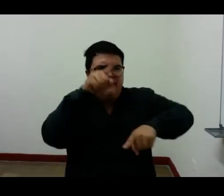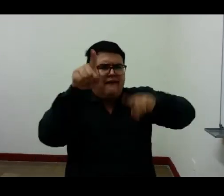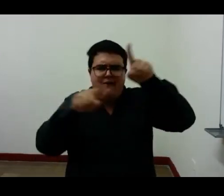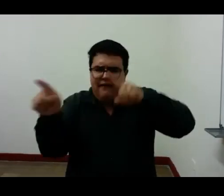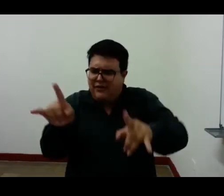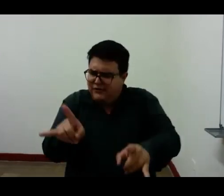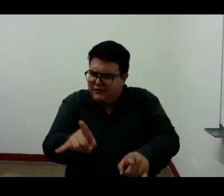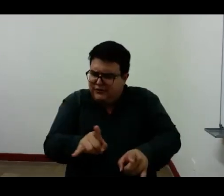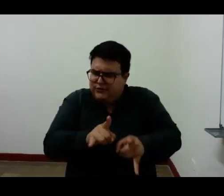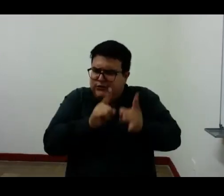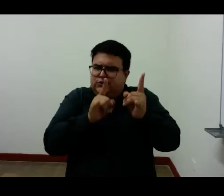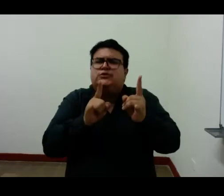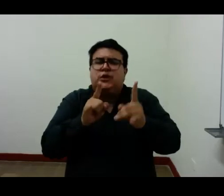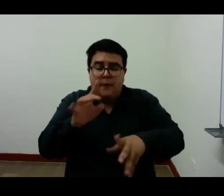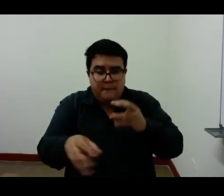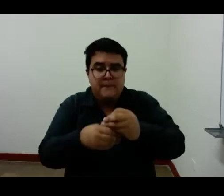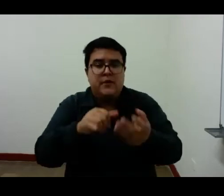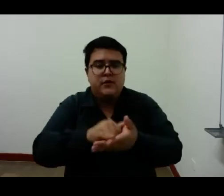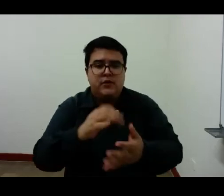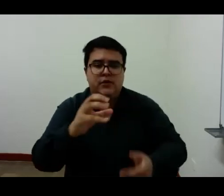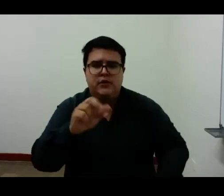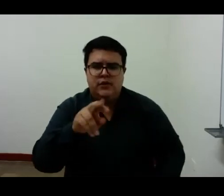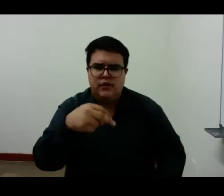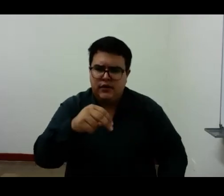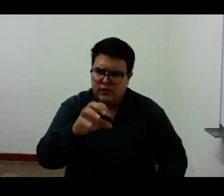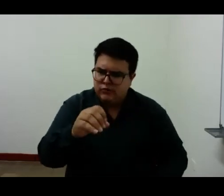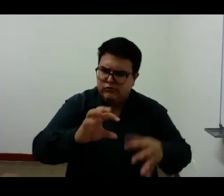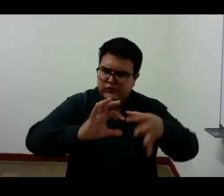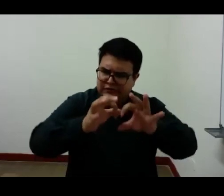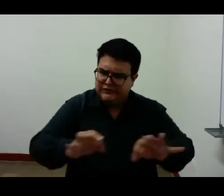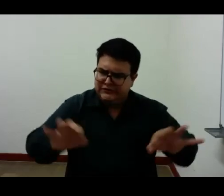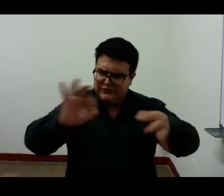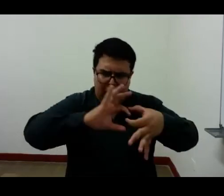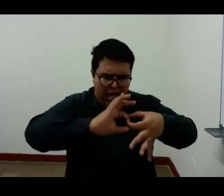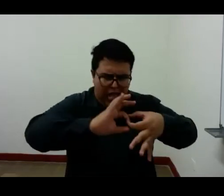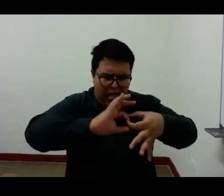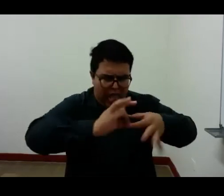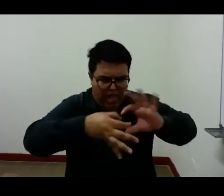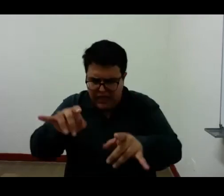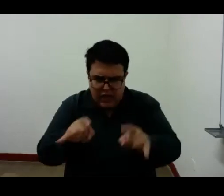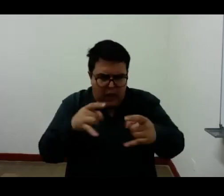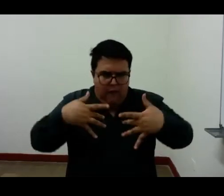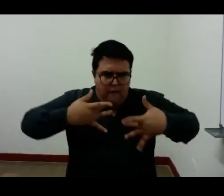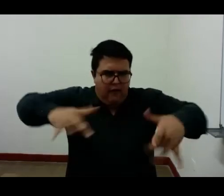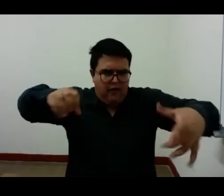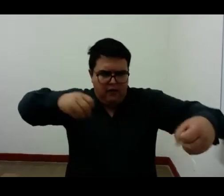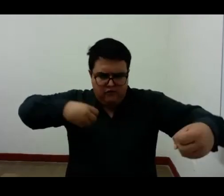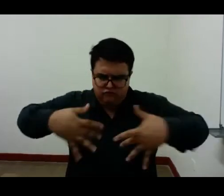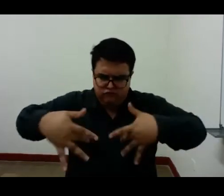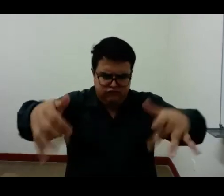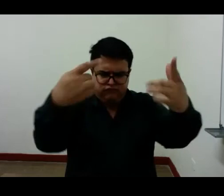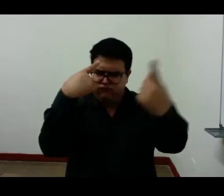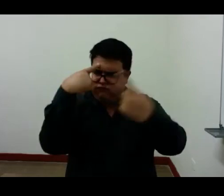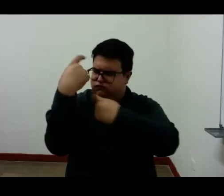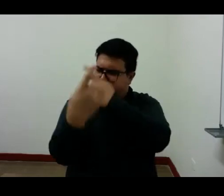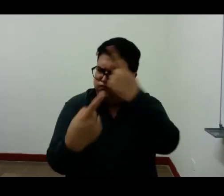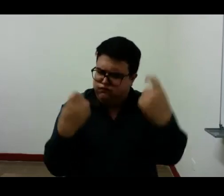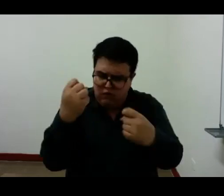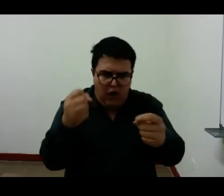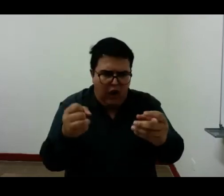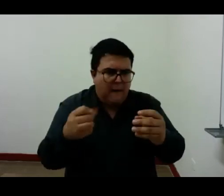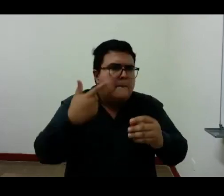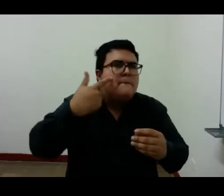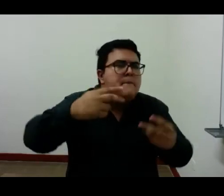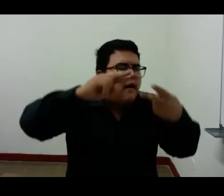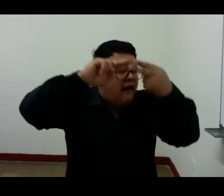también habla Caíro de desencajonar las emociones verdaderas sacarlas de un cajón